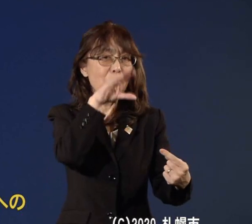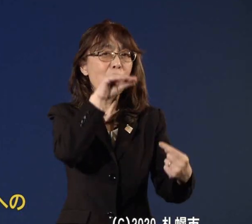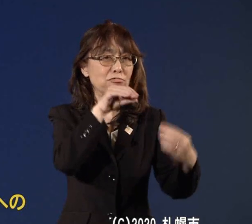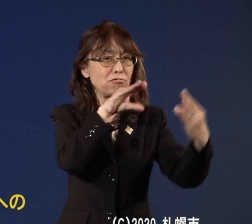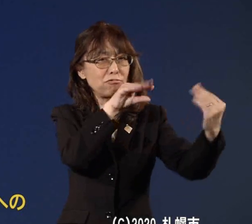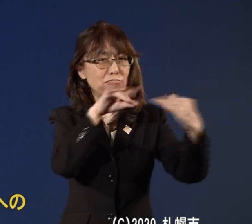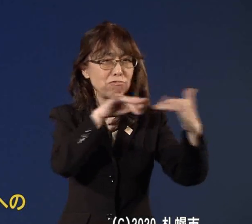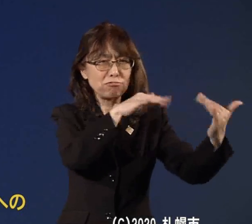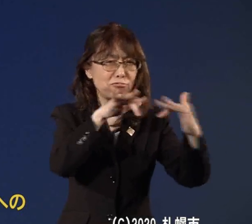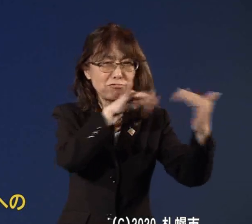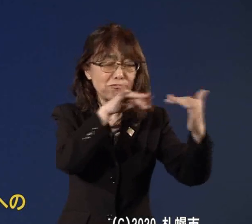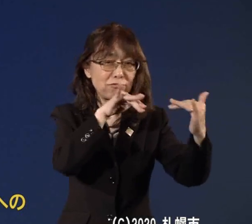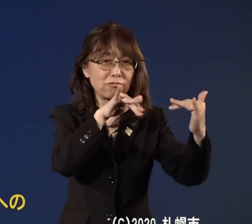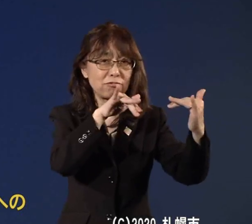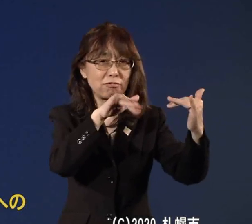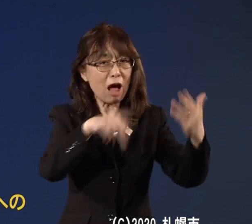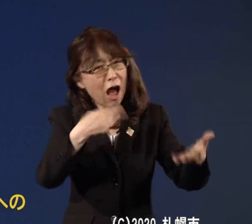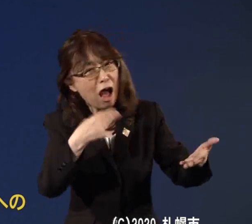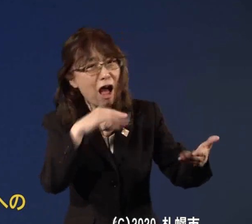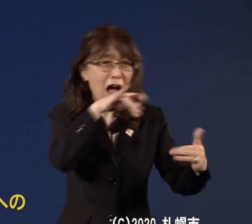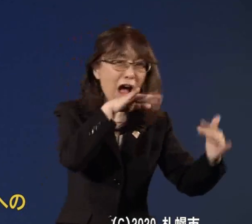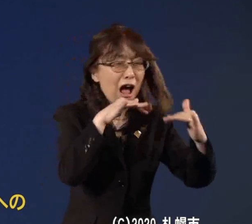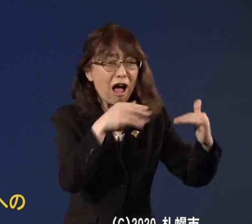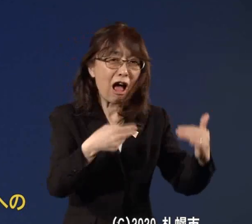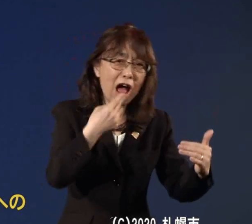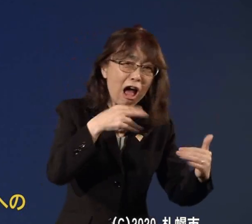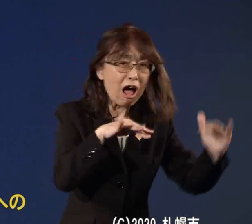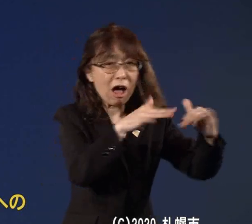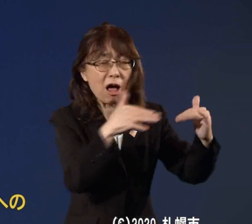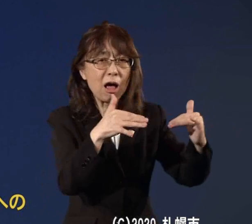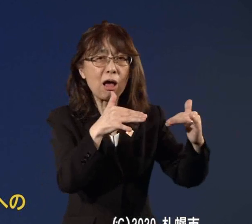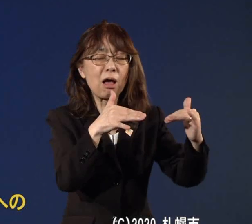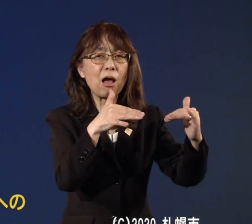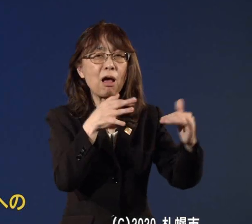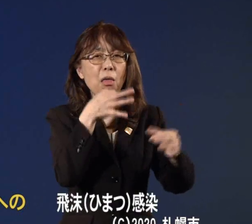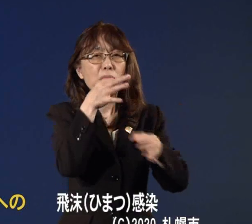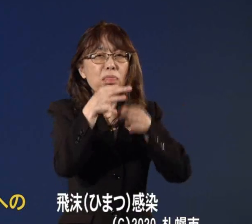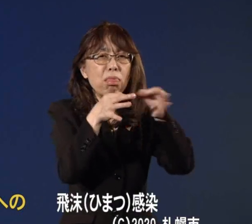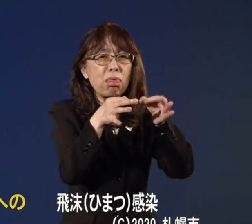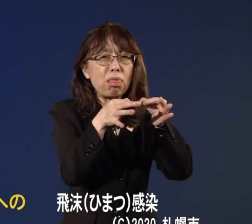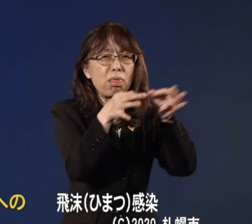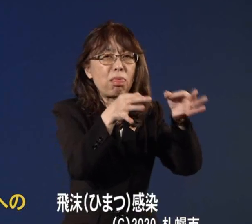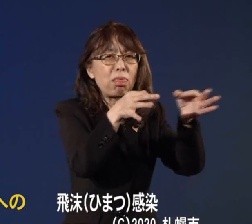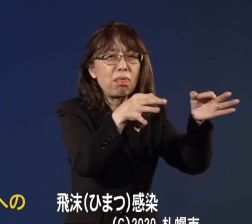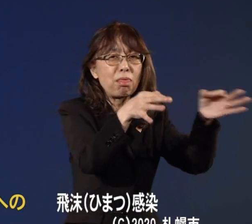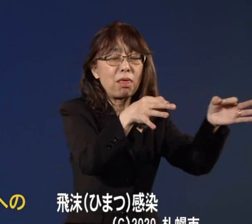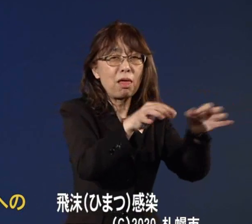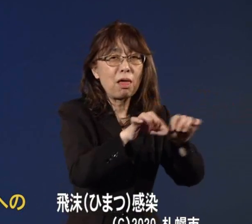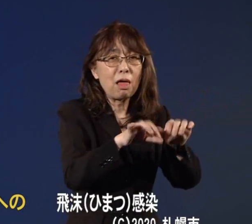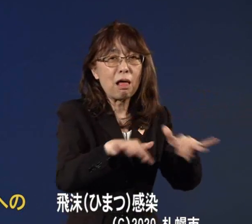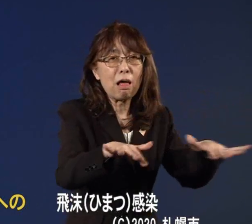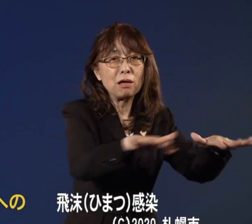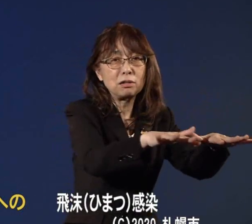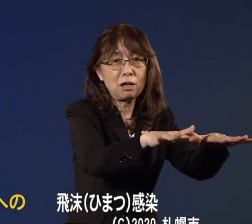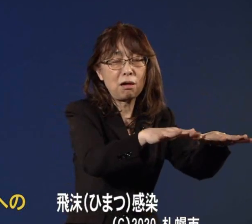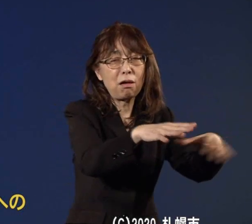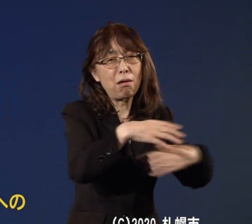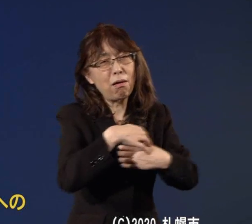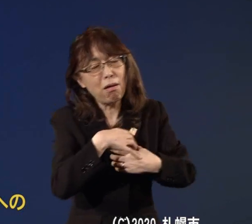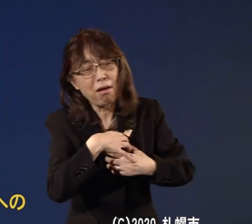するものを食べながらということになりますと飛沫感染ということになりますのでぜひこのゴールデンウィークで